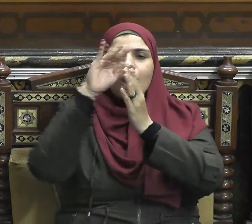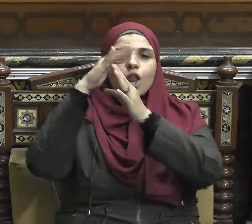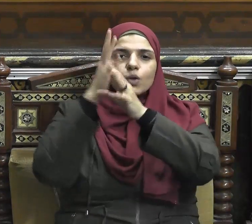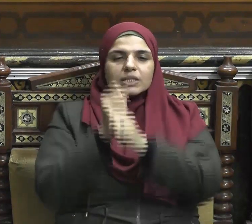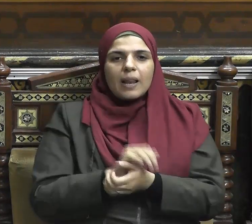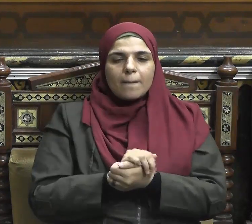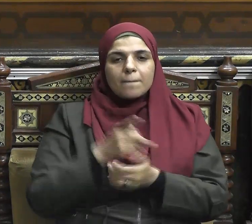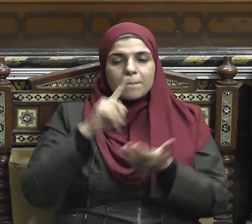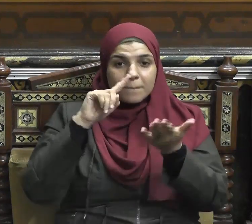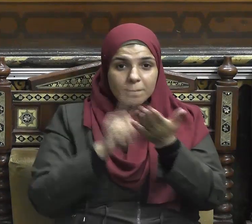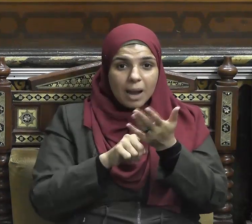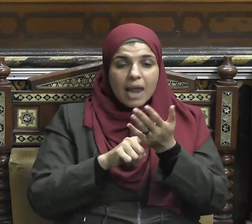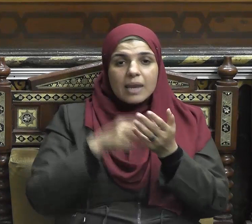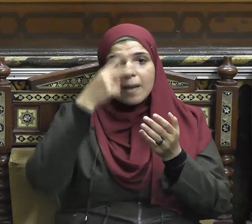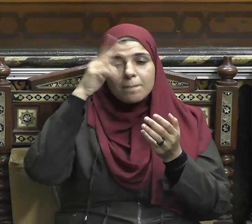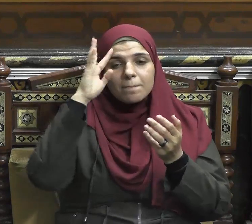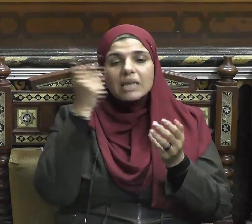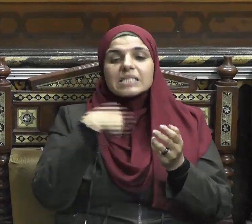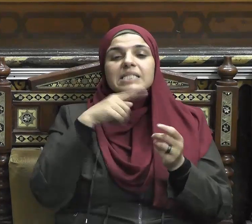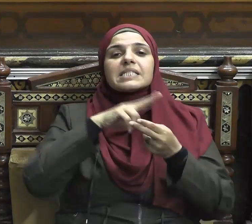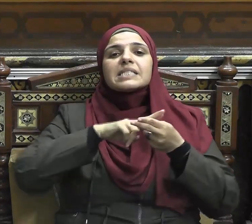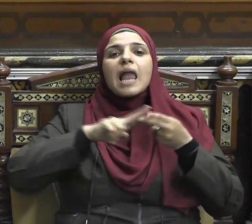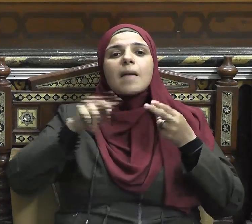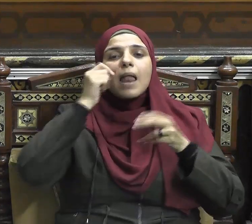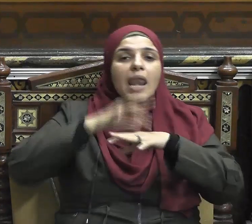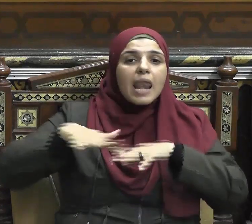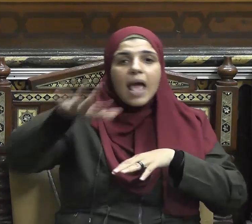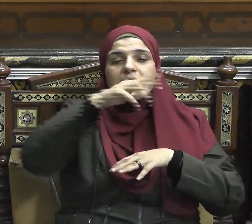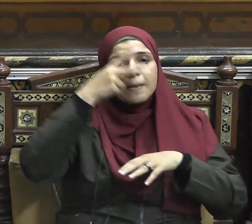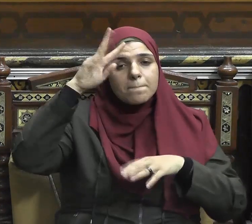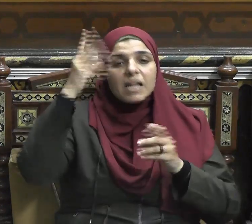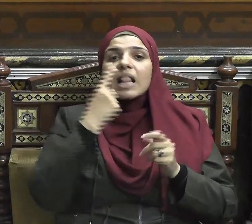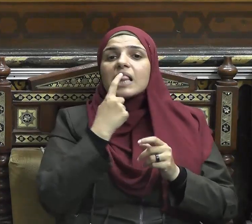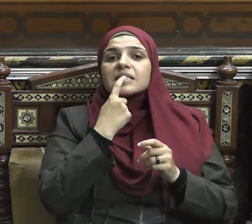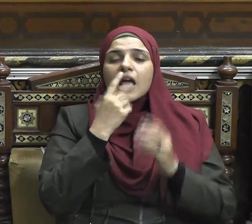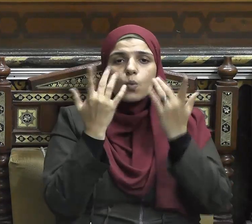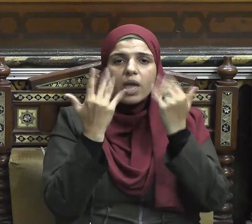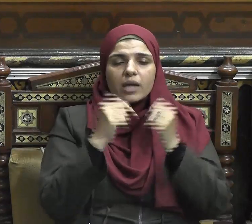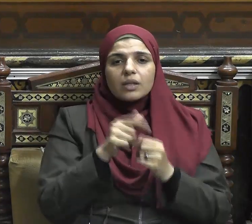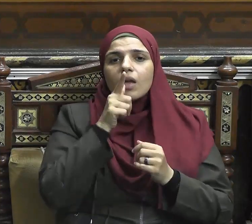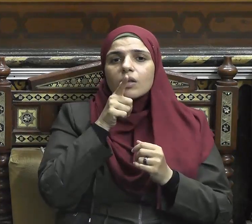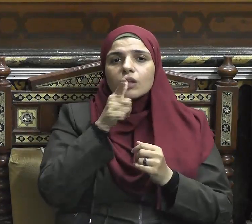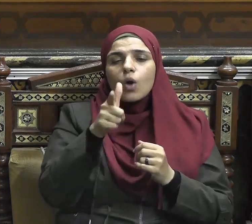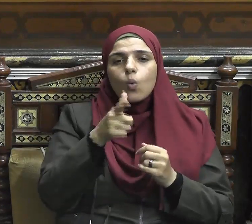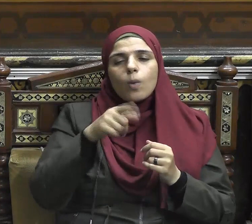ولو أردنا أن نضع تعريفا حقيقيا جامعا للمسلم الحقيقي